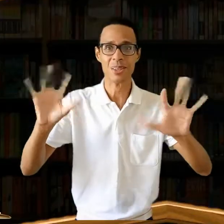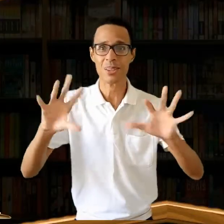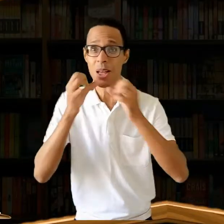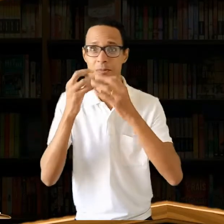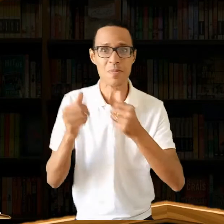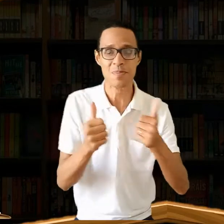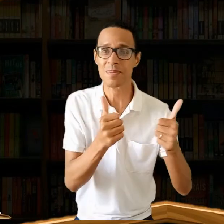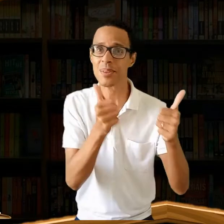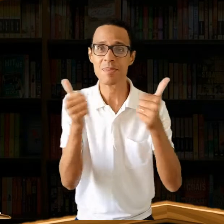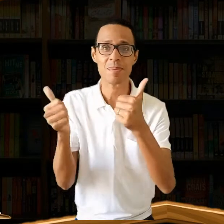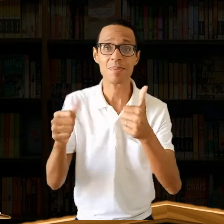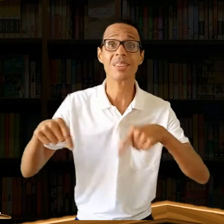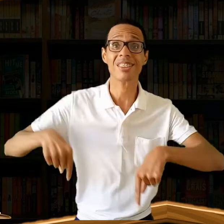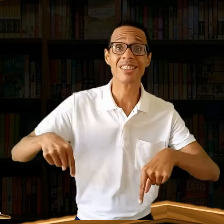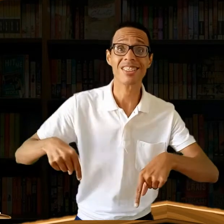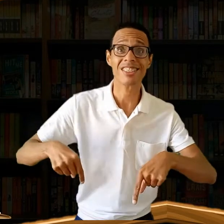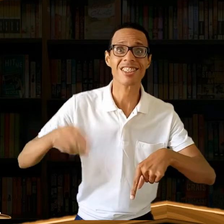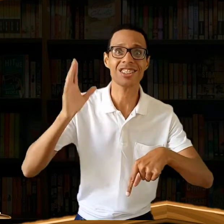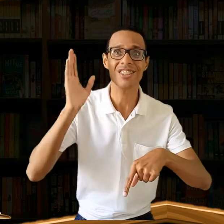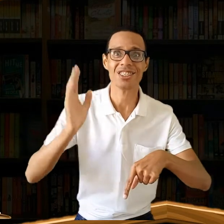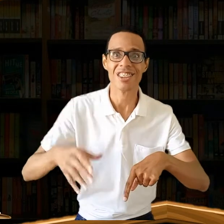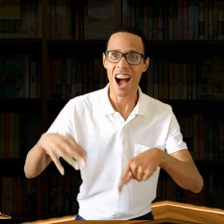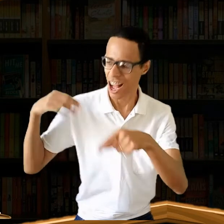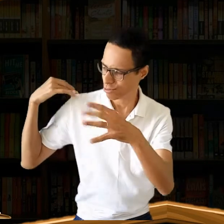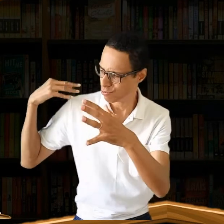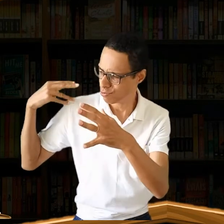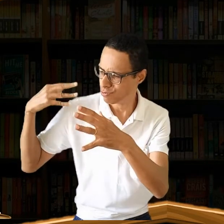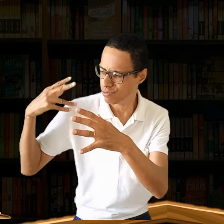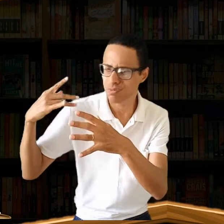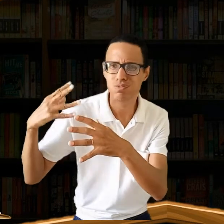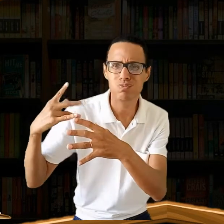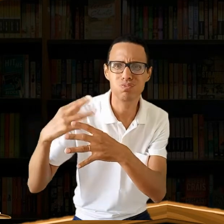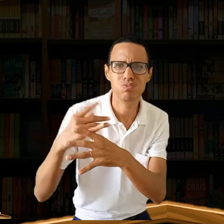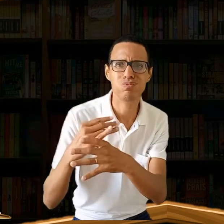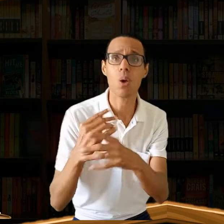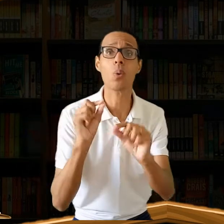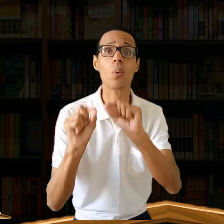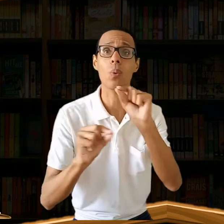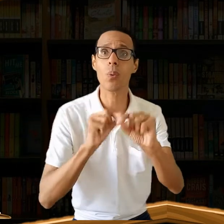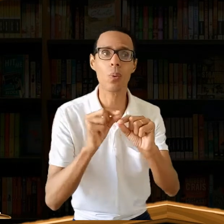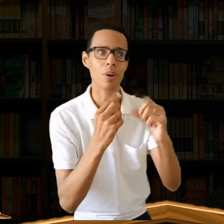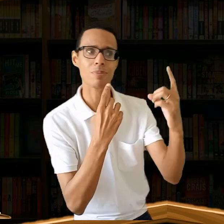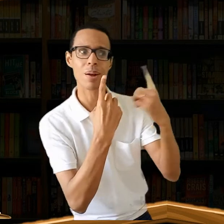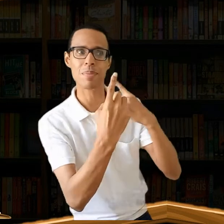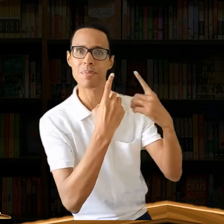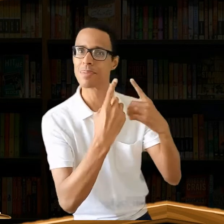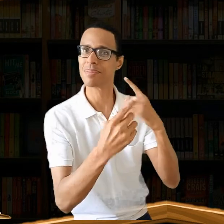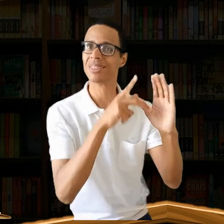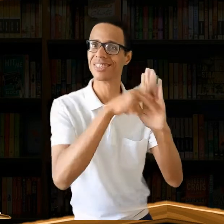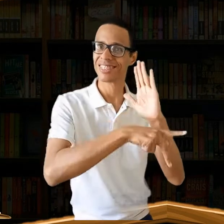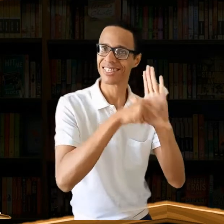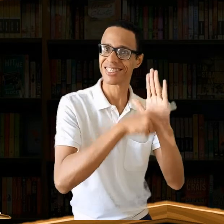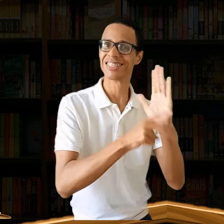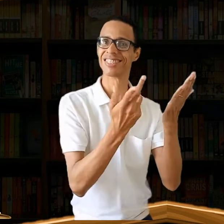Olá pessoal, como estão? Tudo bem? Chegamos a mais um Dialogando com a Biblioteca.